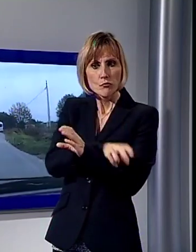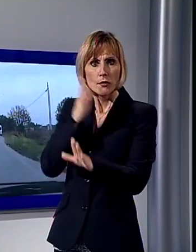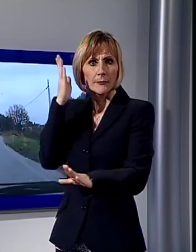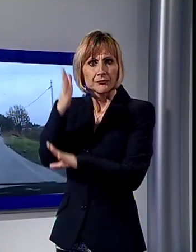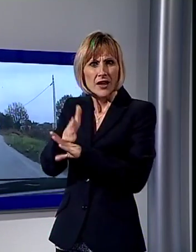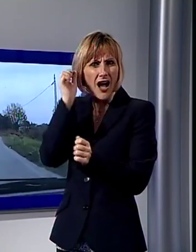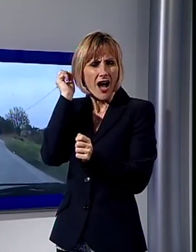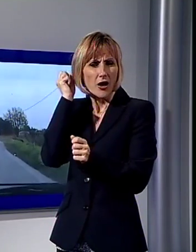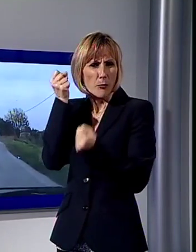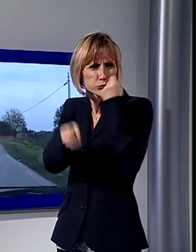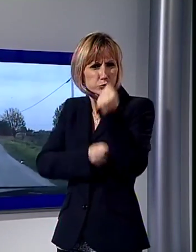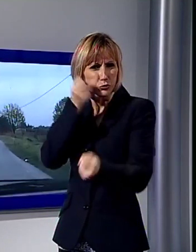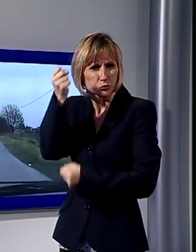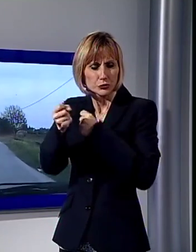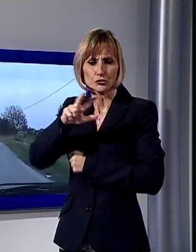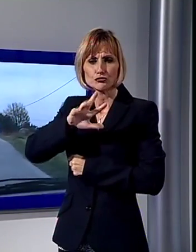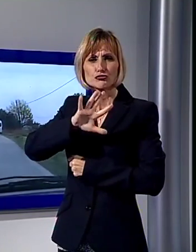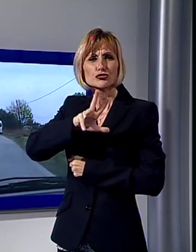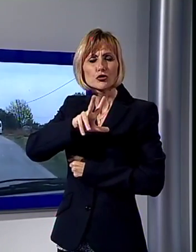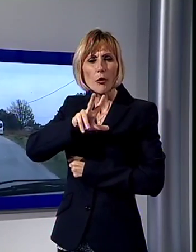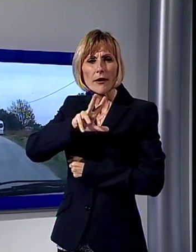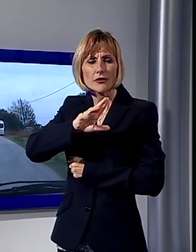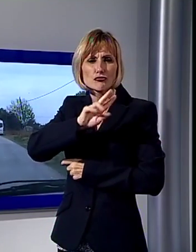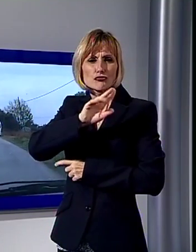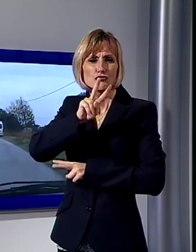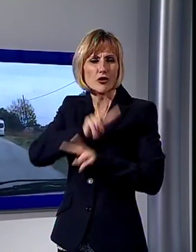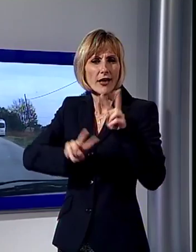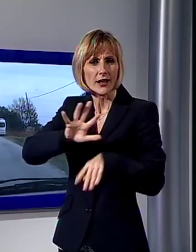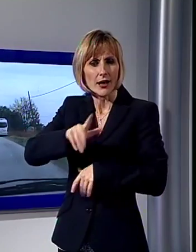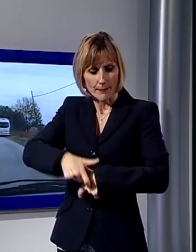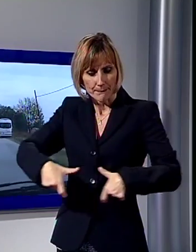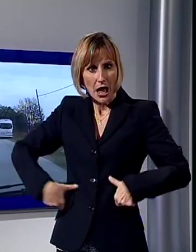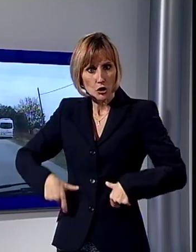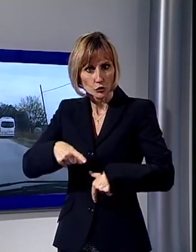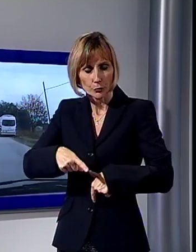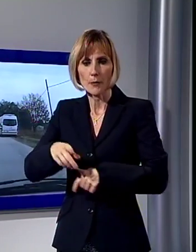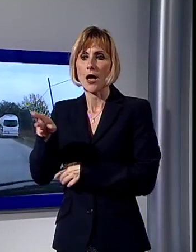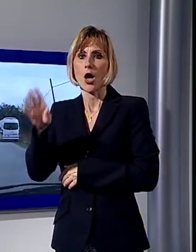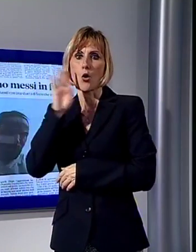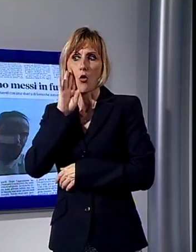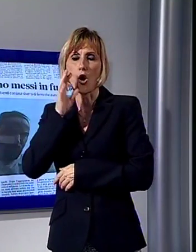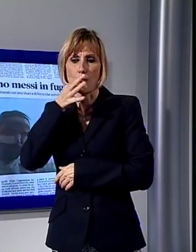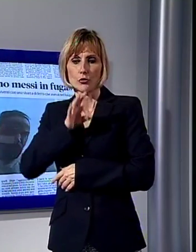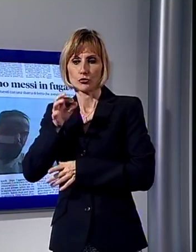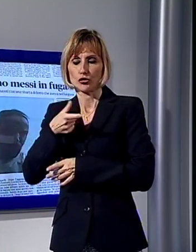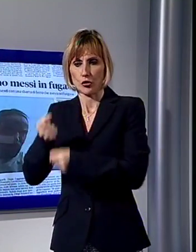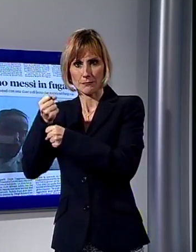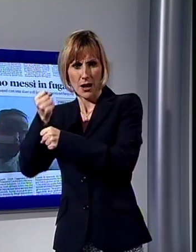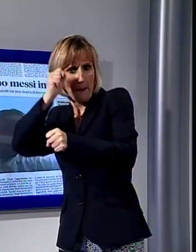pugni e cercando di strappargli il marsupio. Lui però è riuscito ad afferrare una sbarra di ferro e a colpire uno dei malviventi. I due